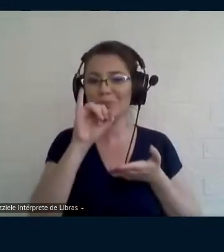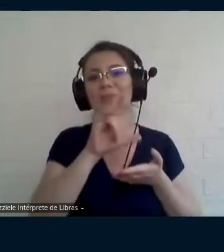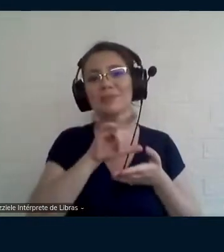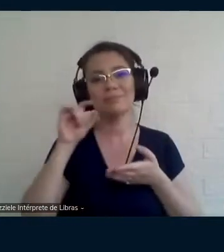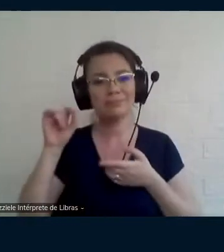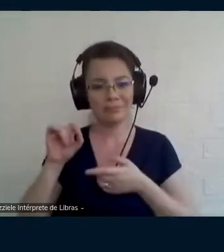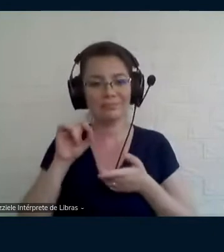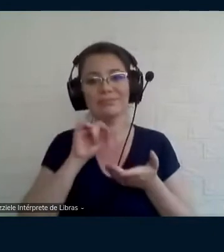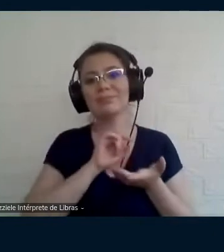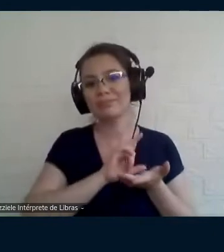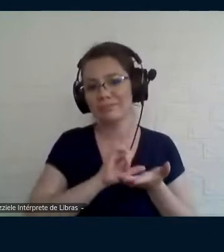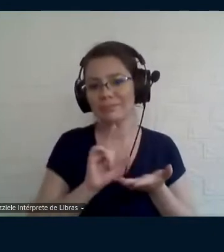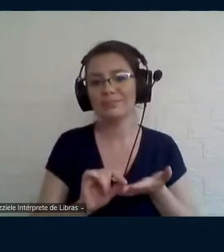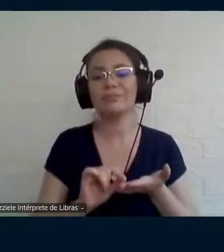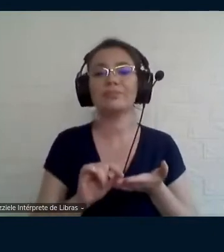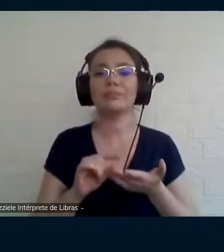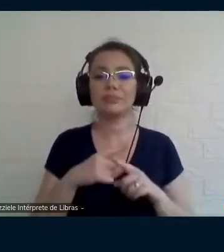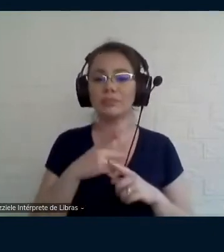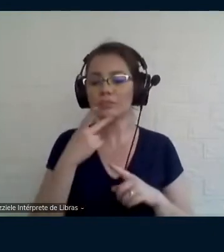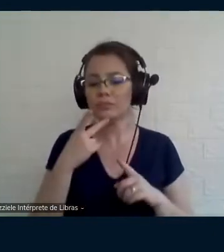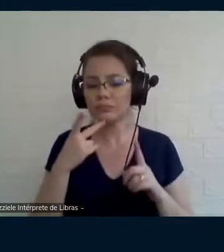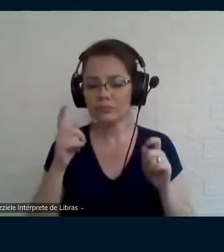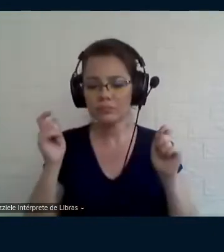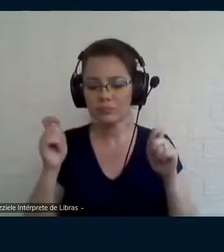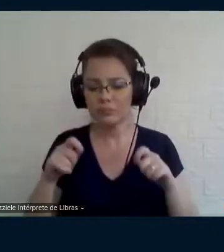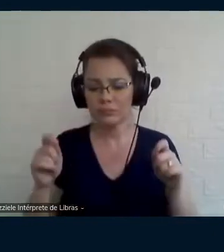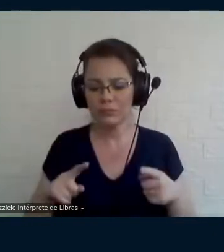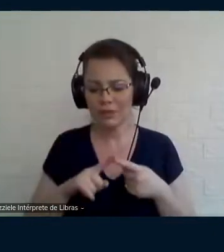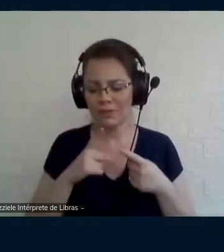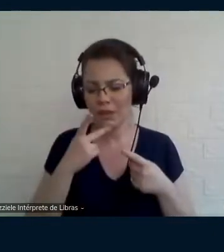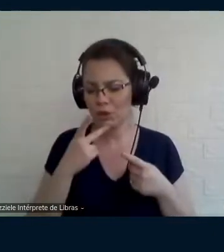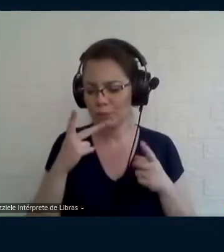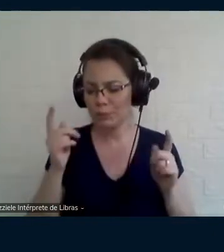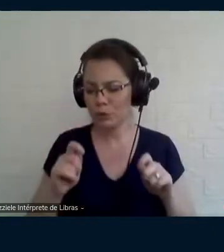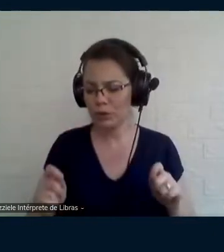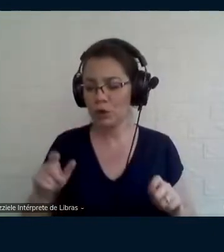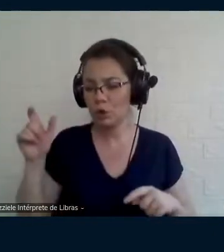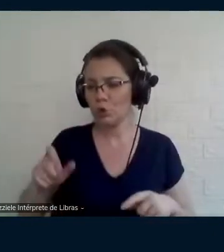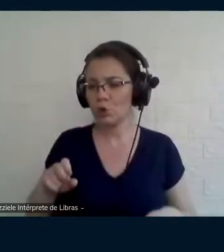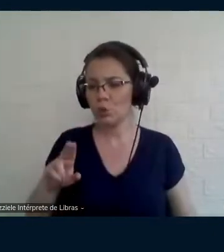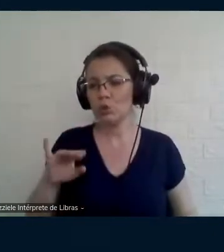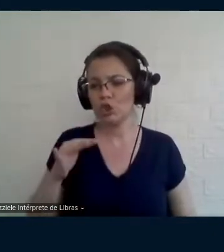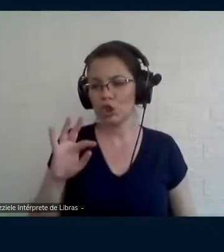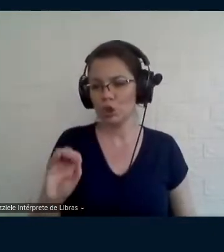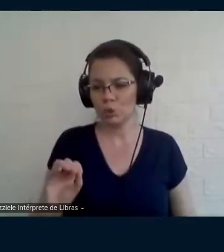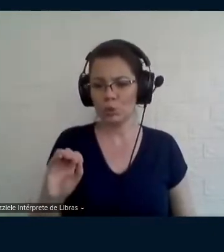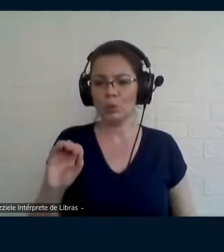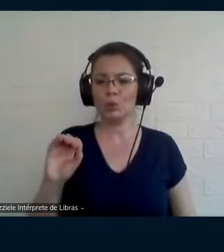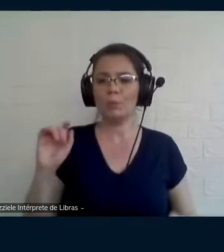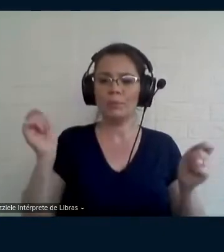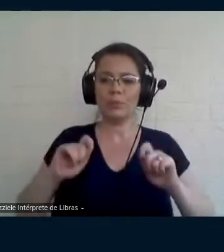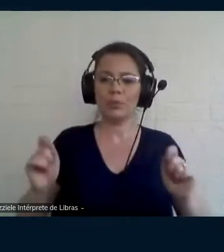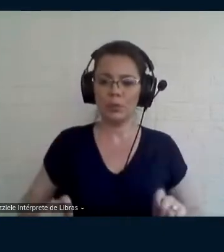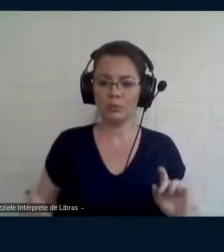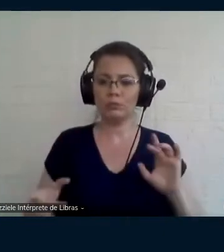que é quando você fala de possibilidades desse sujeito de possibilidades do Vigontes que é você fala desse surdo